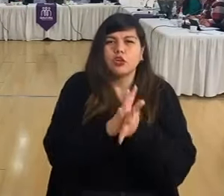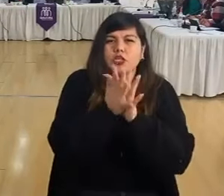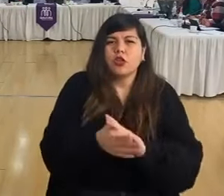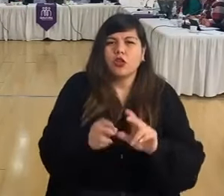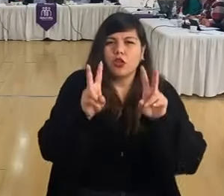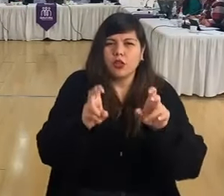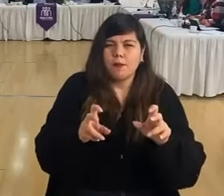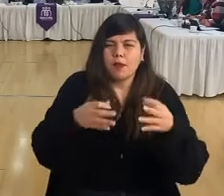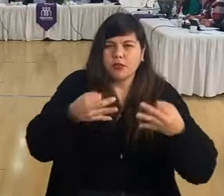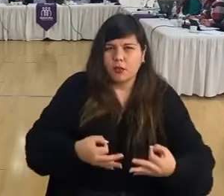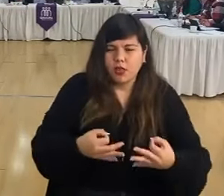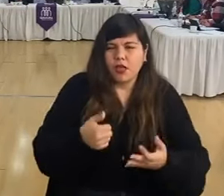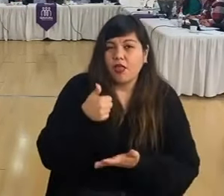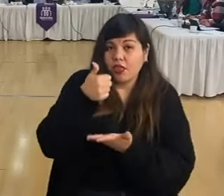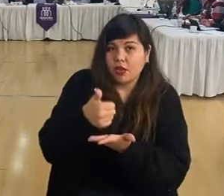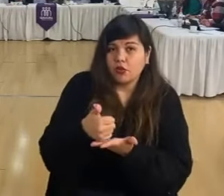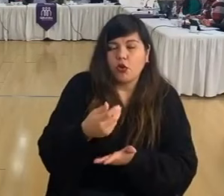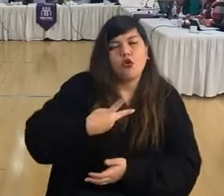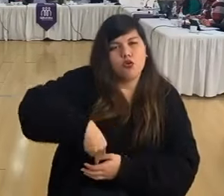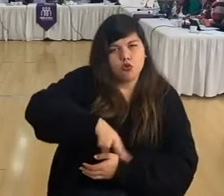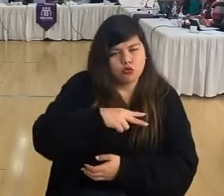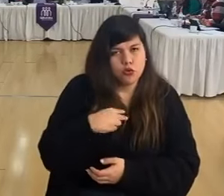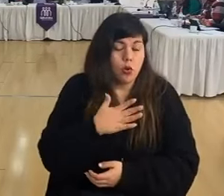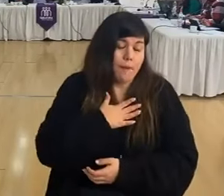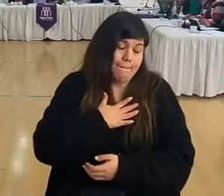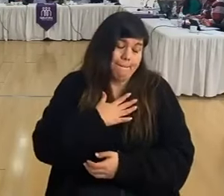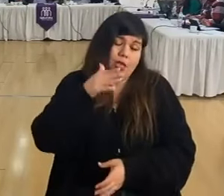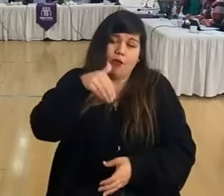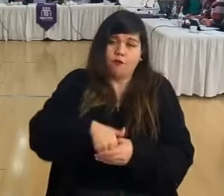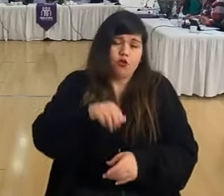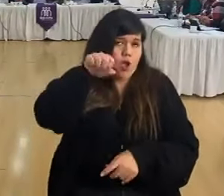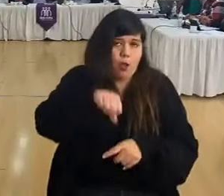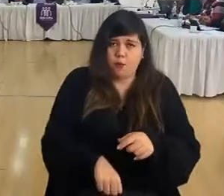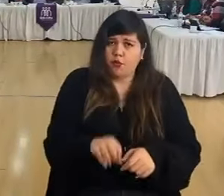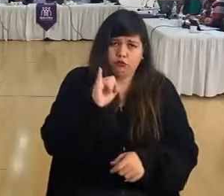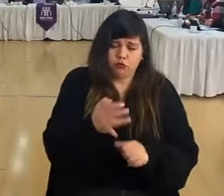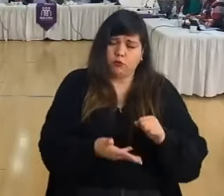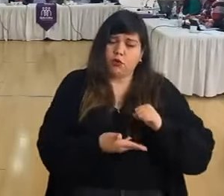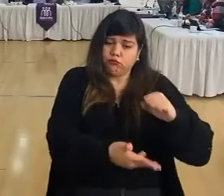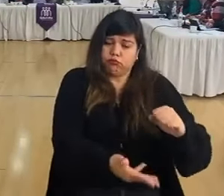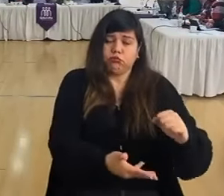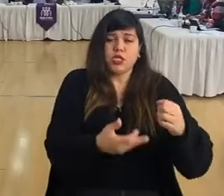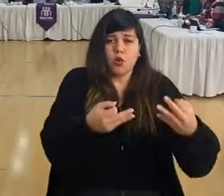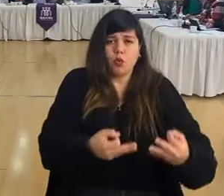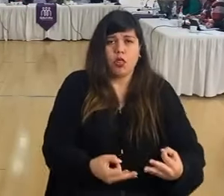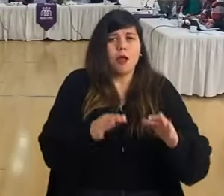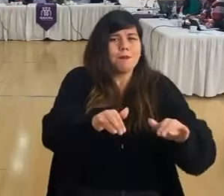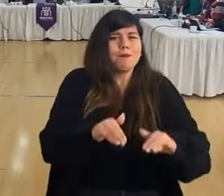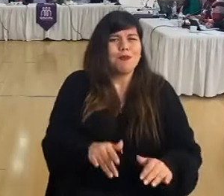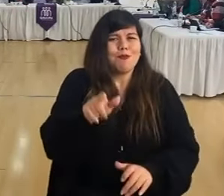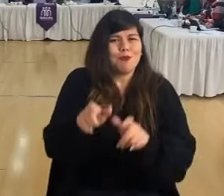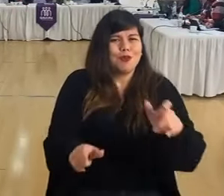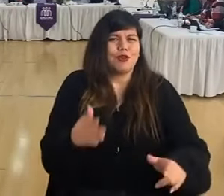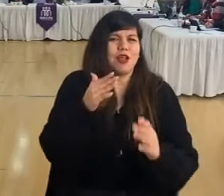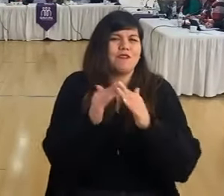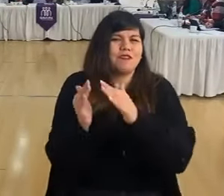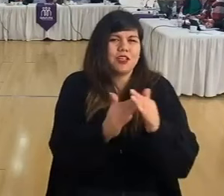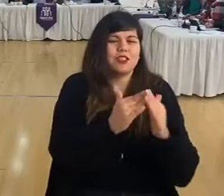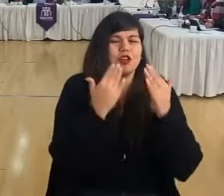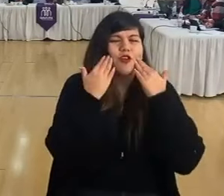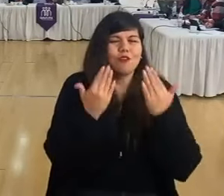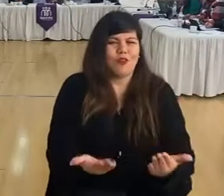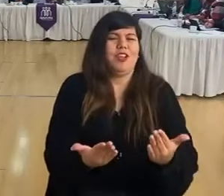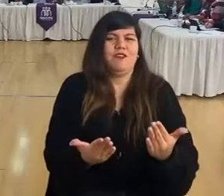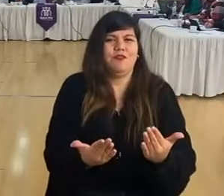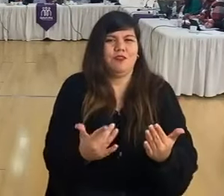seguridad, director, tenga en cuenta que nosotros, y por lo menos mi voto va a ser siempre a favor de mayor inversión en seguridad para los mismos vecinos de la comuna. Eso y las